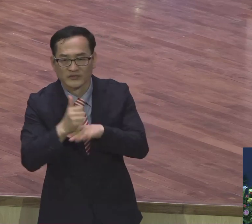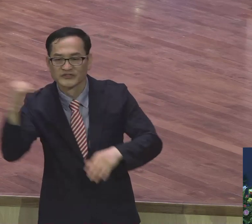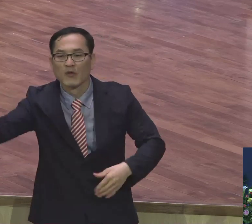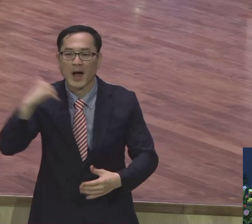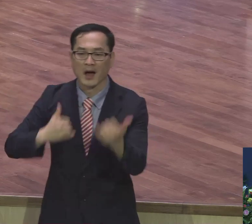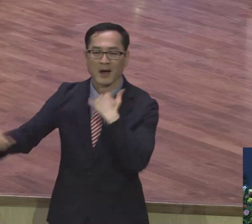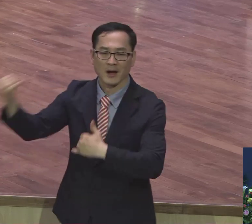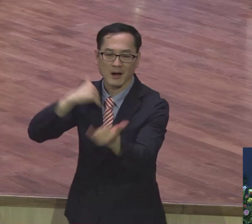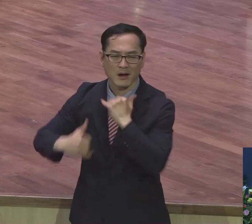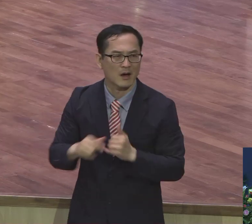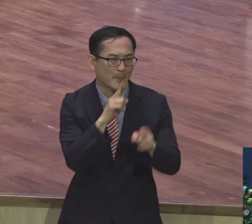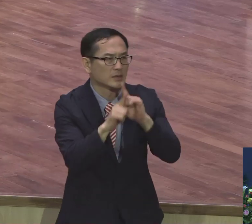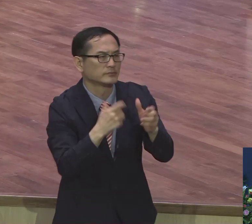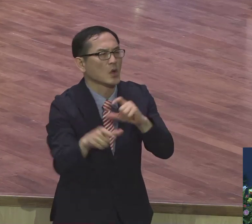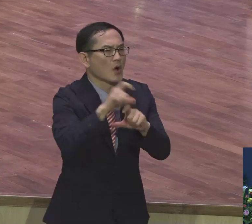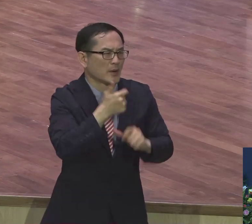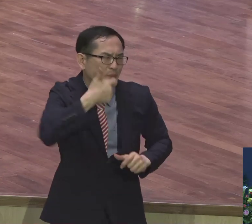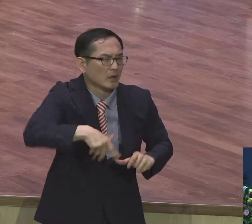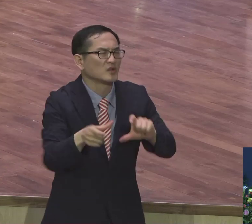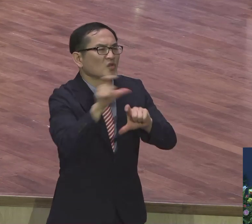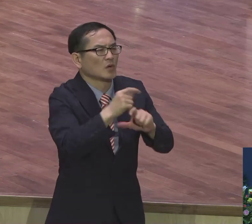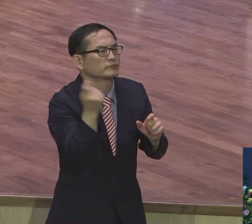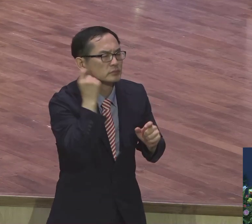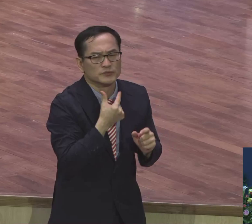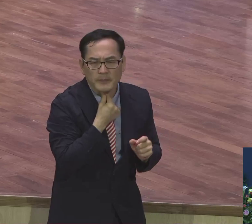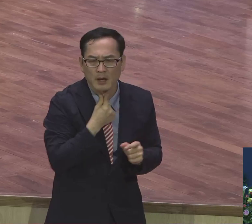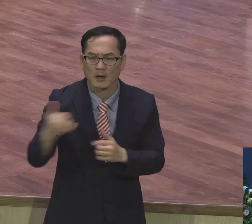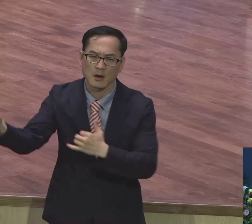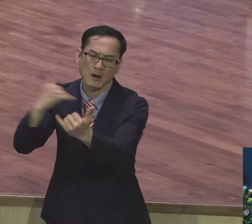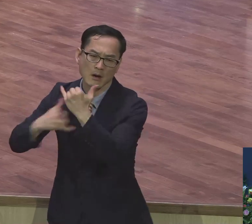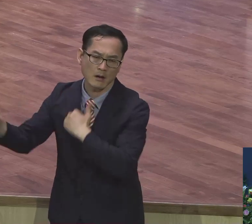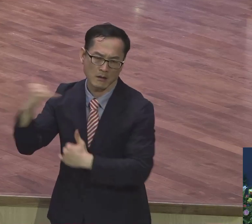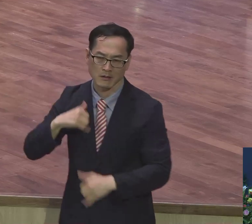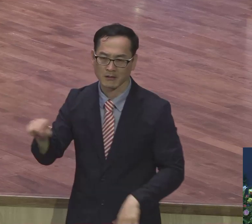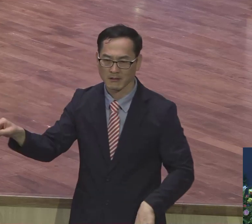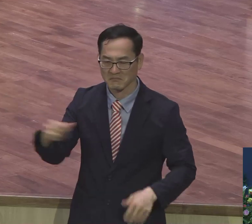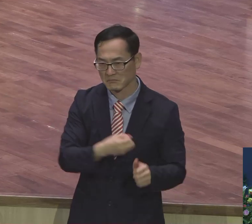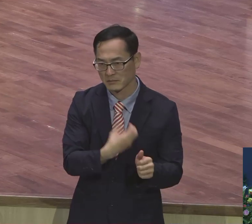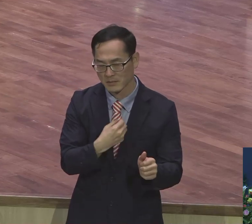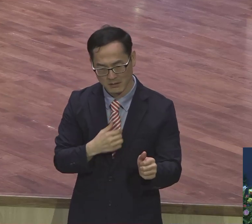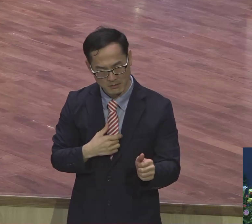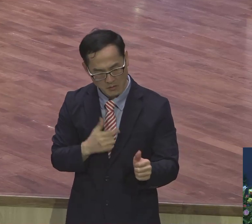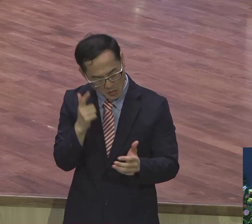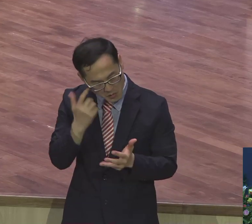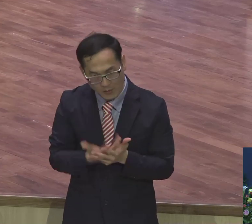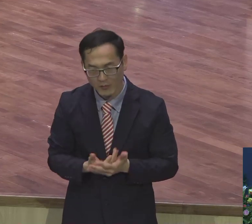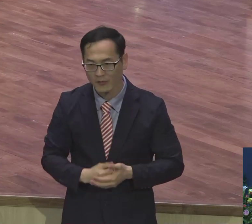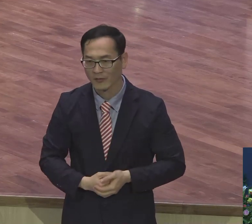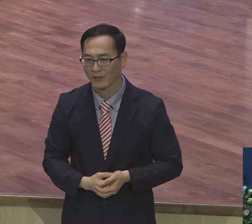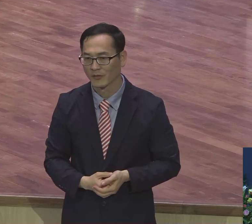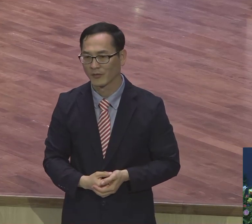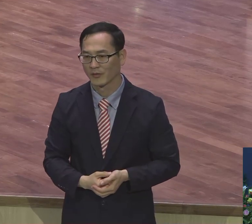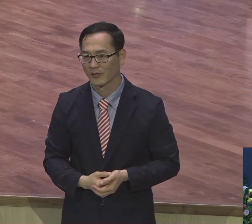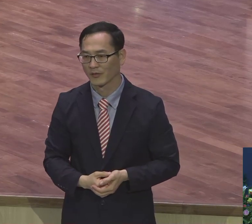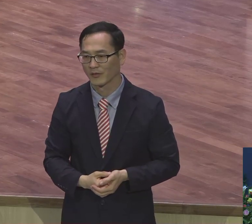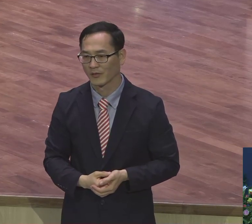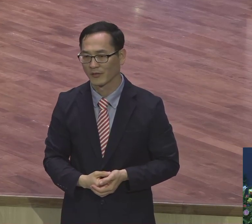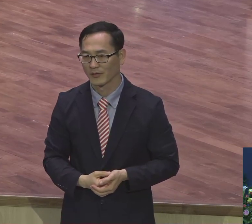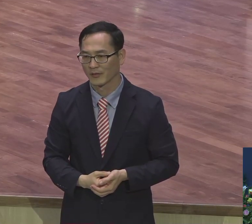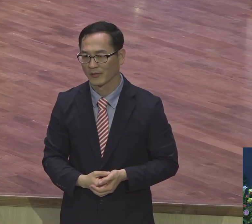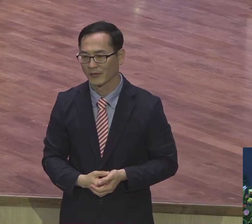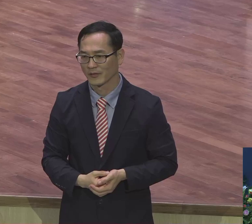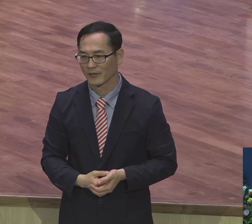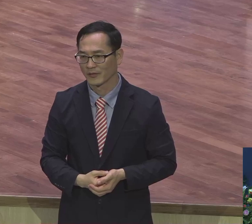제가 목사로서 이 메시지 처음 접했을 때 충격을 받았거든요. 목사인데 모태신앙인데